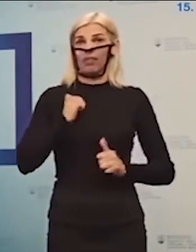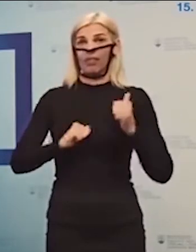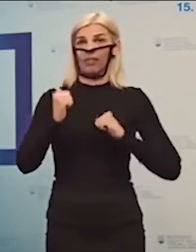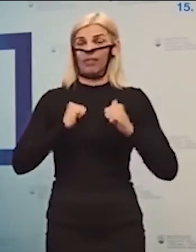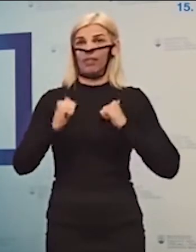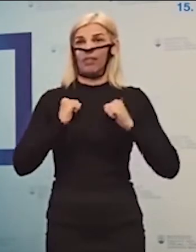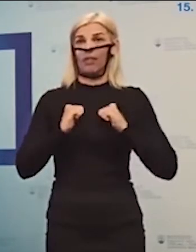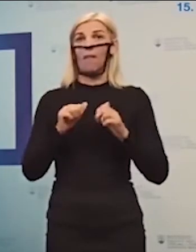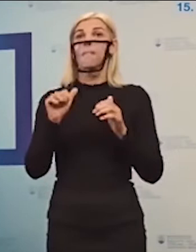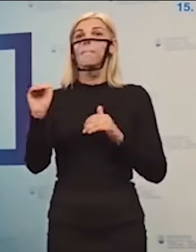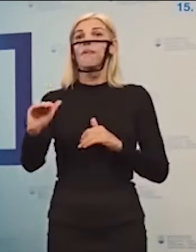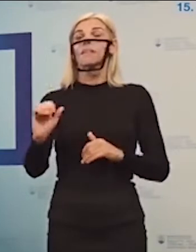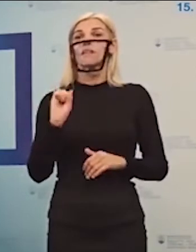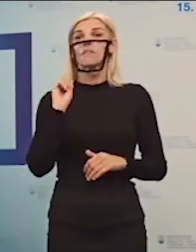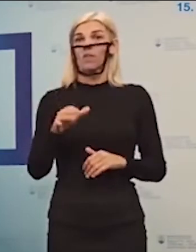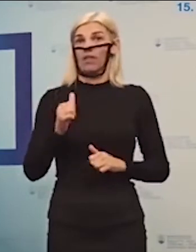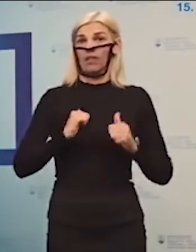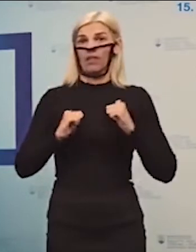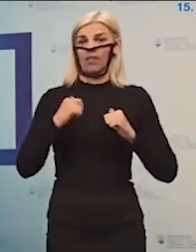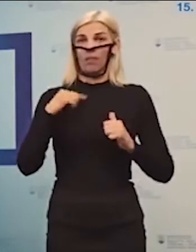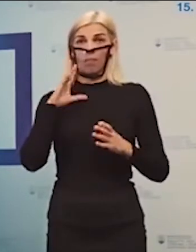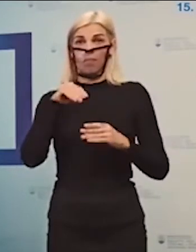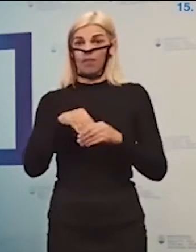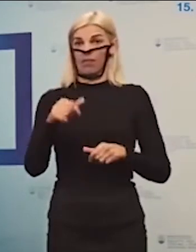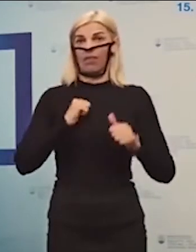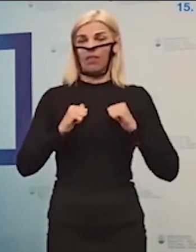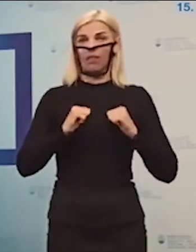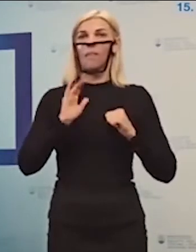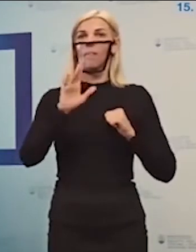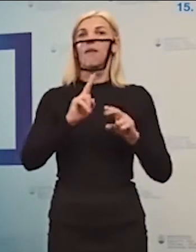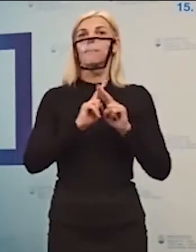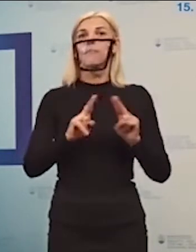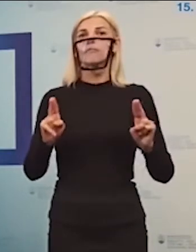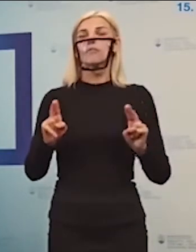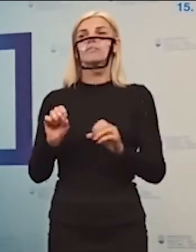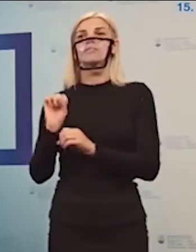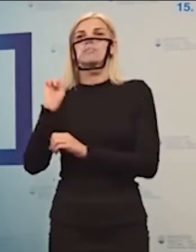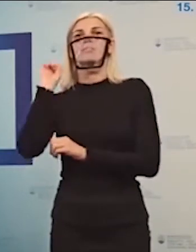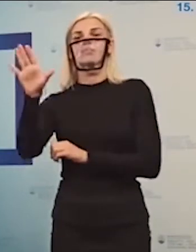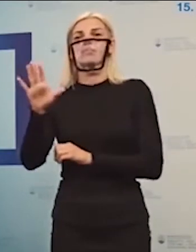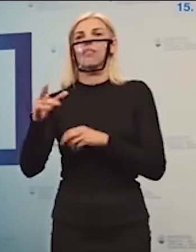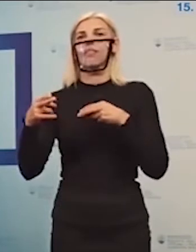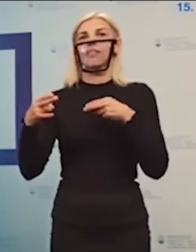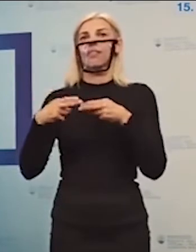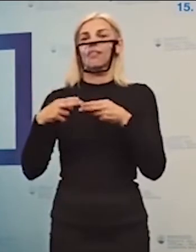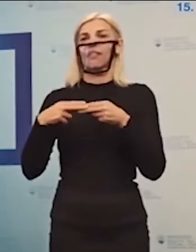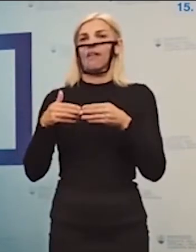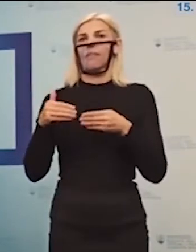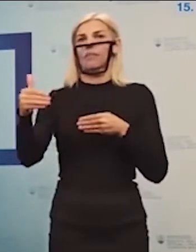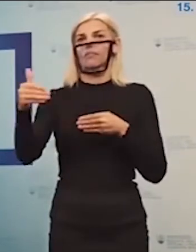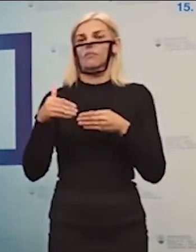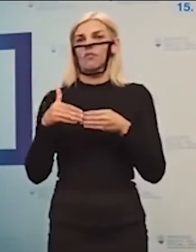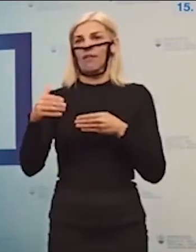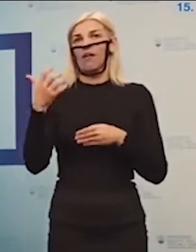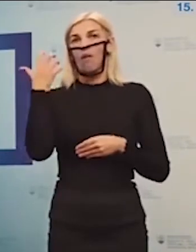spádovej materskej škôlke, v jeho mieste bydliska, aby malo možnosť chodiť do materskej školy v niektorej z